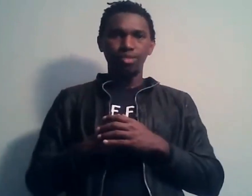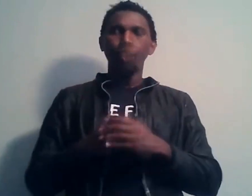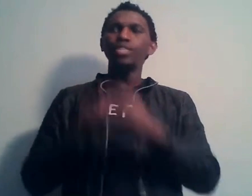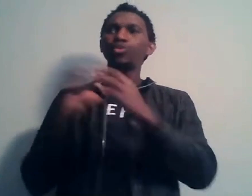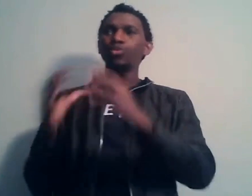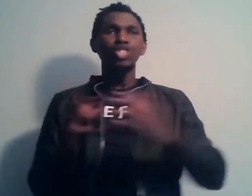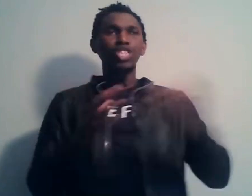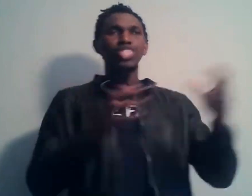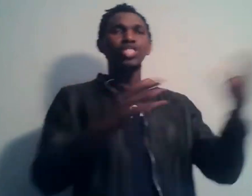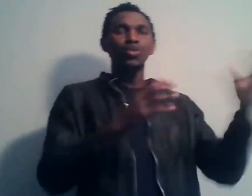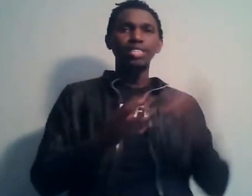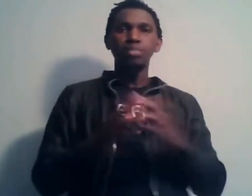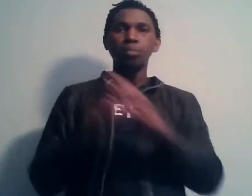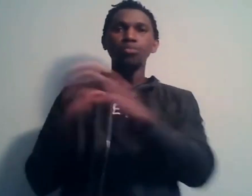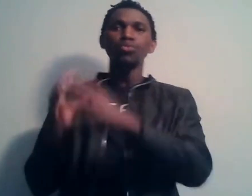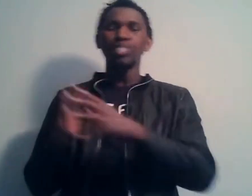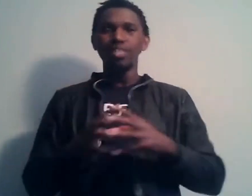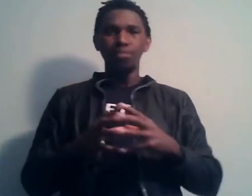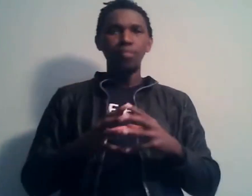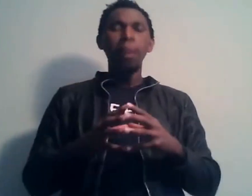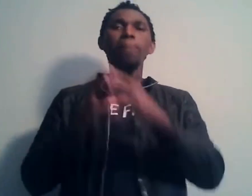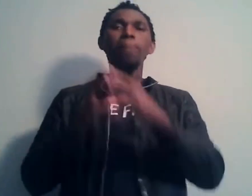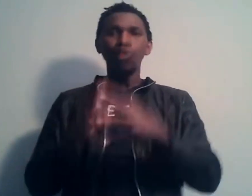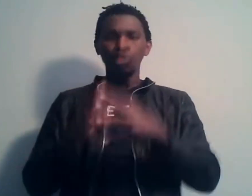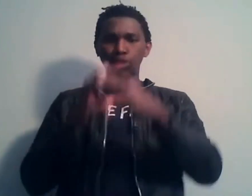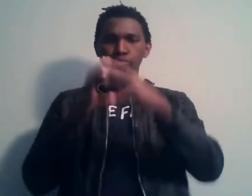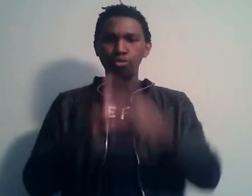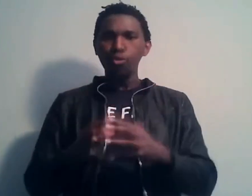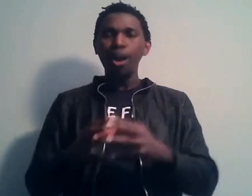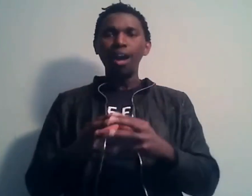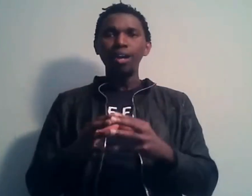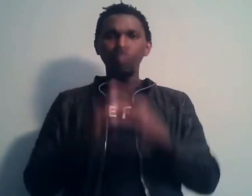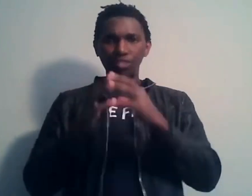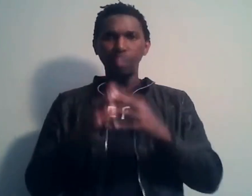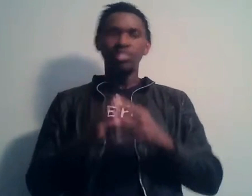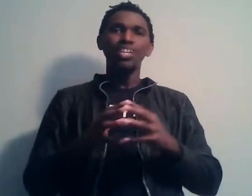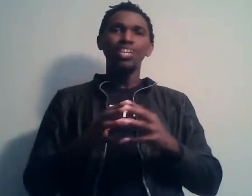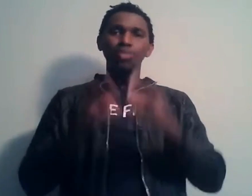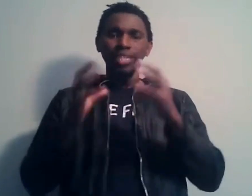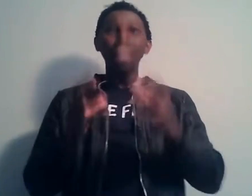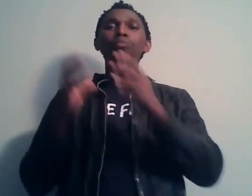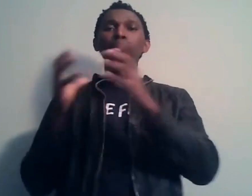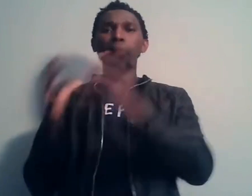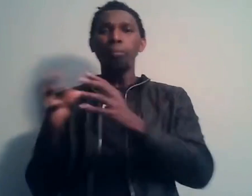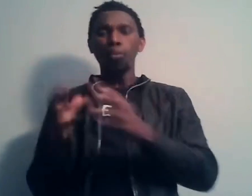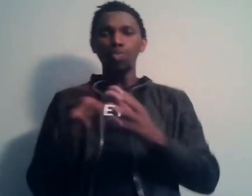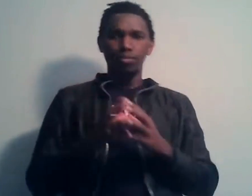On est toujours en de chercher des organismes pour nous aider. Même quand on a le pouvoir financier de créer nous-mêmes nos propres projets.